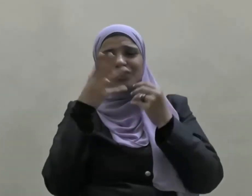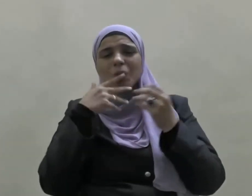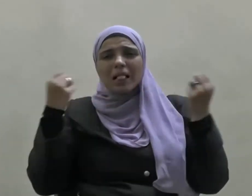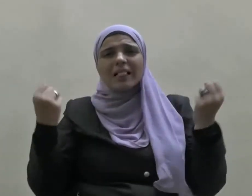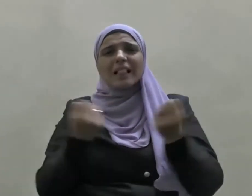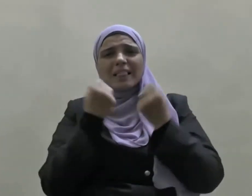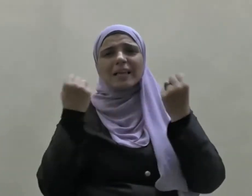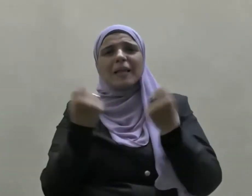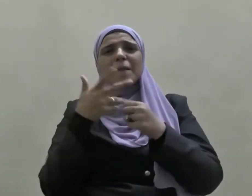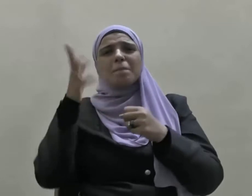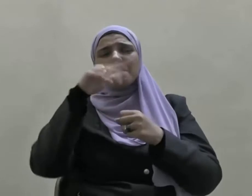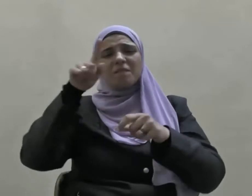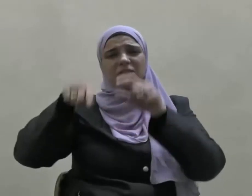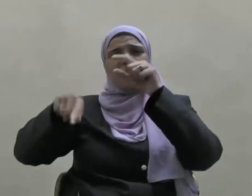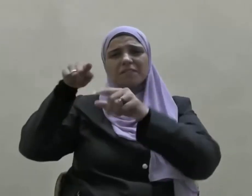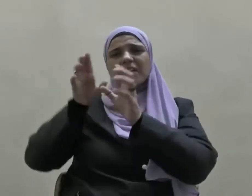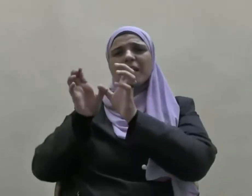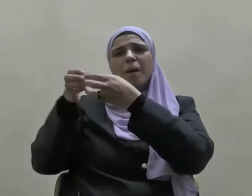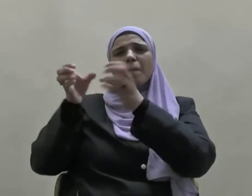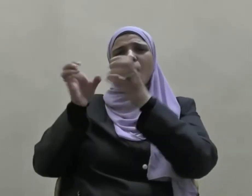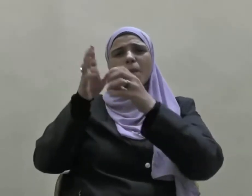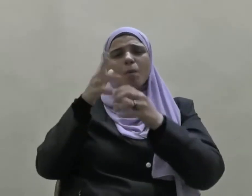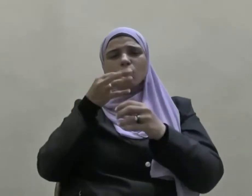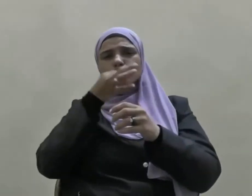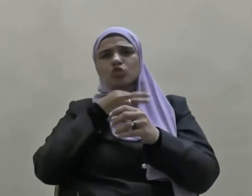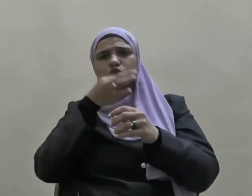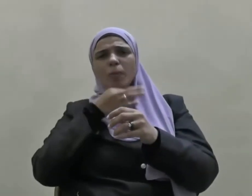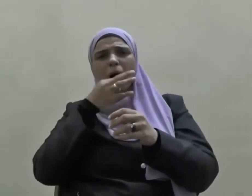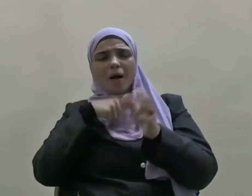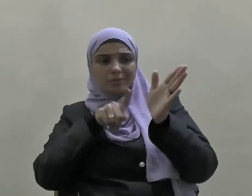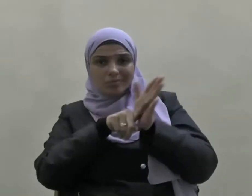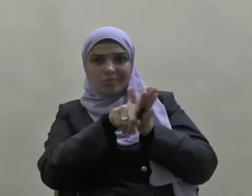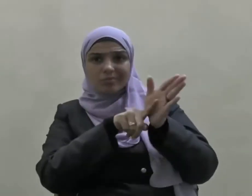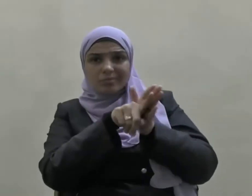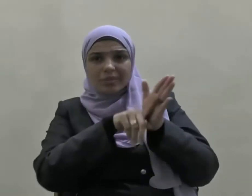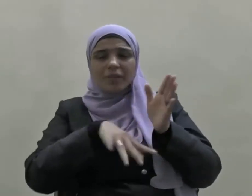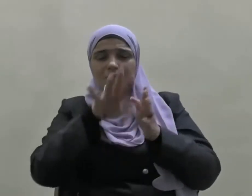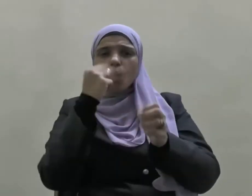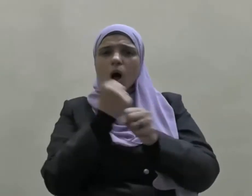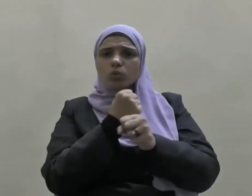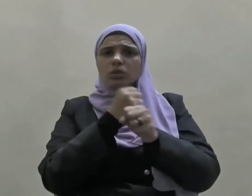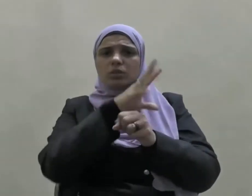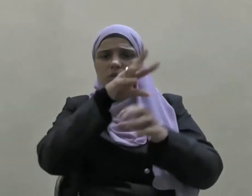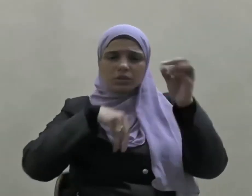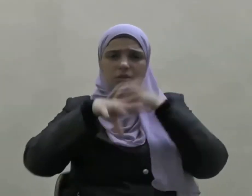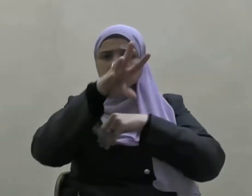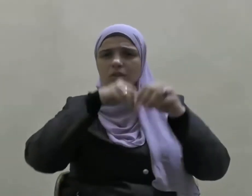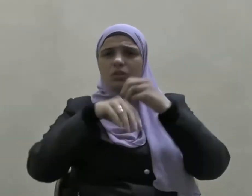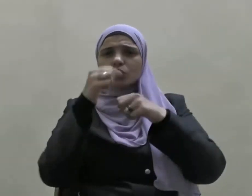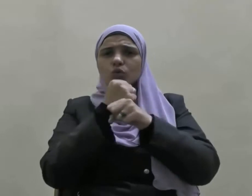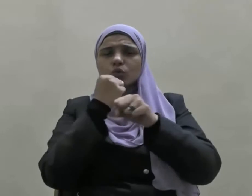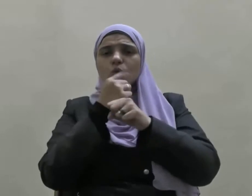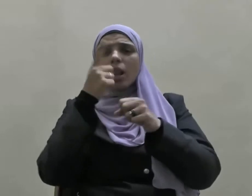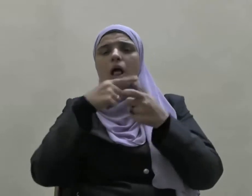التدريب عليه من قبل بعض الجهات المشبوهة وتوظف له الكتائب